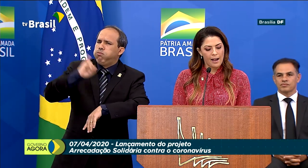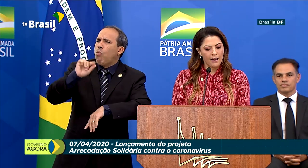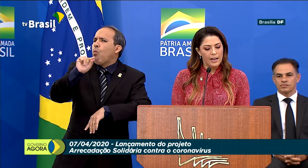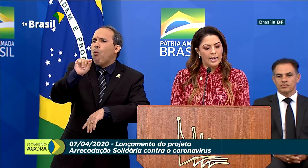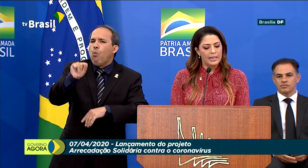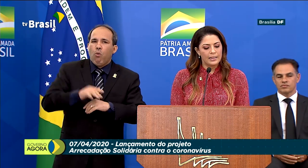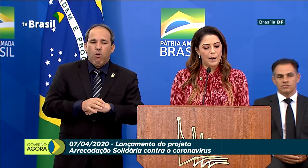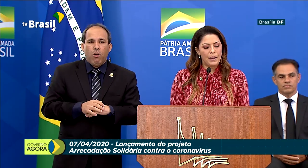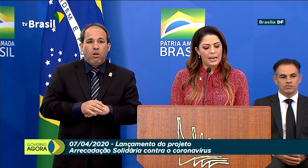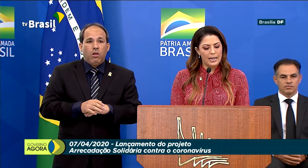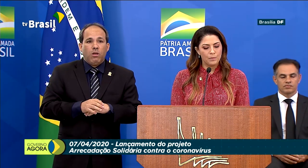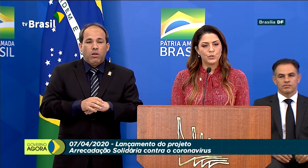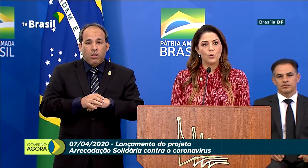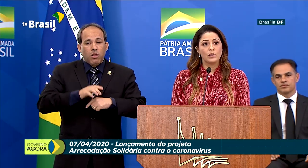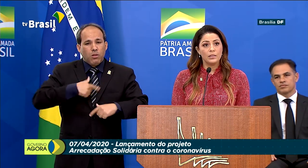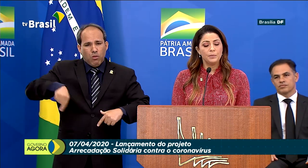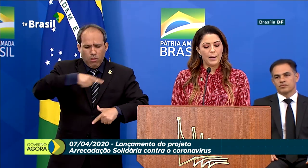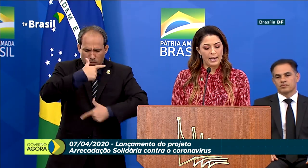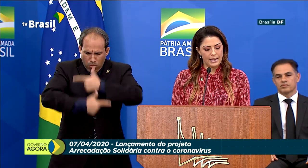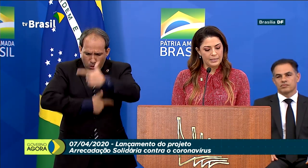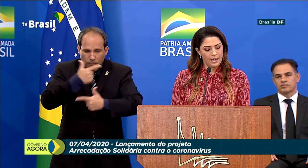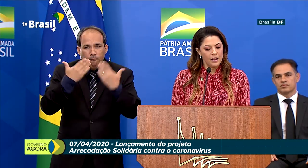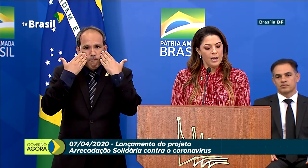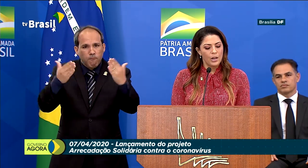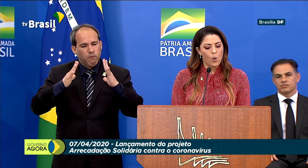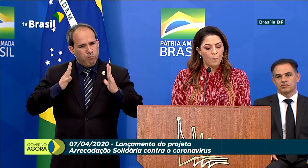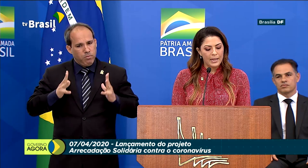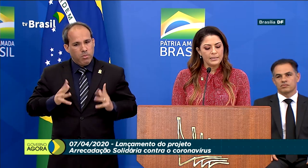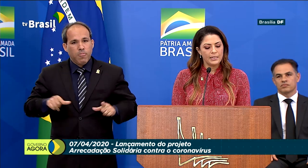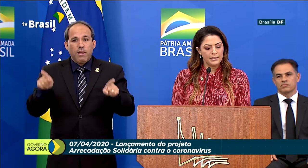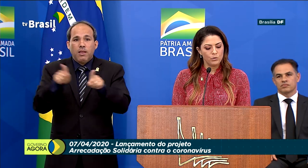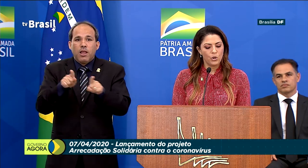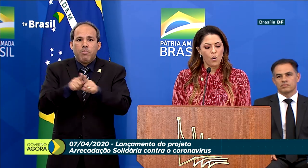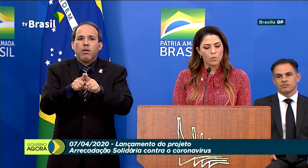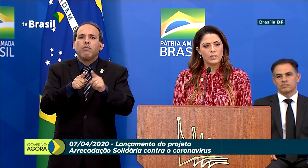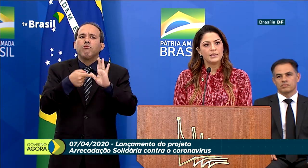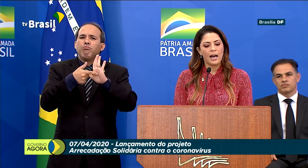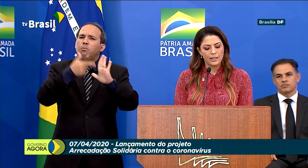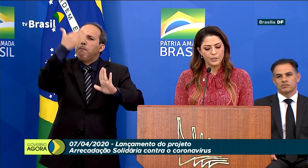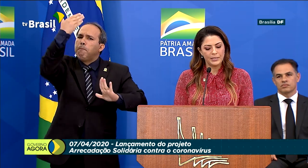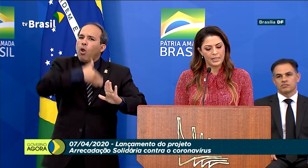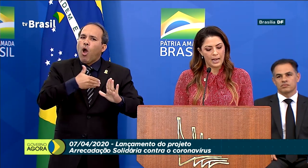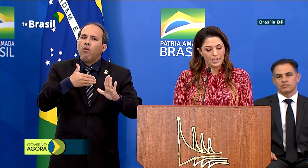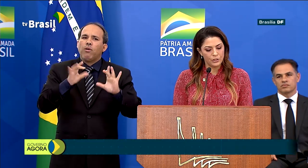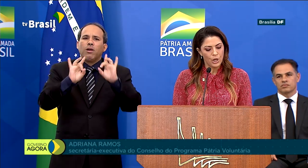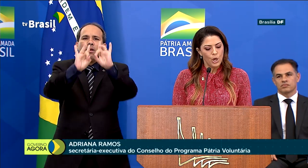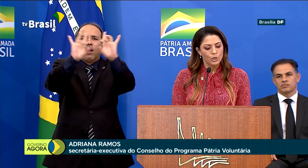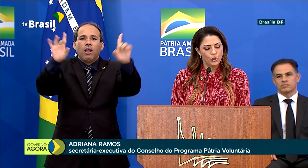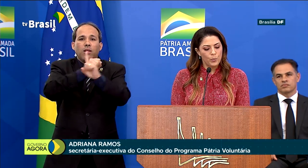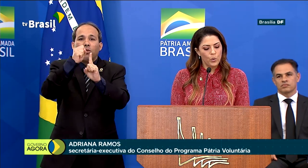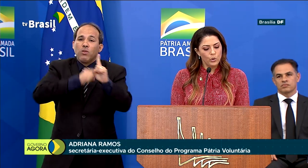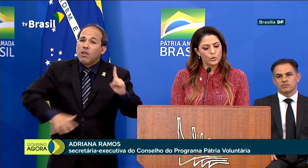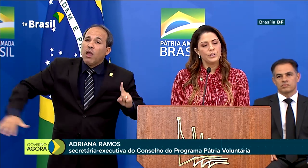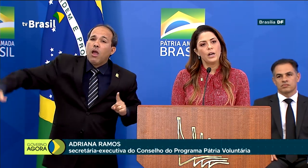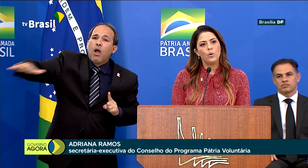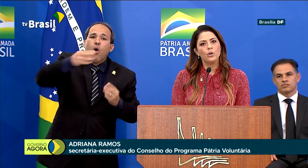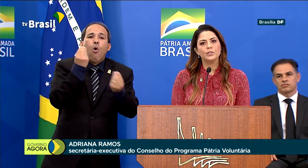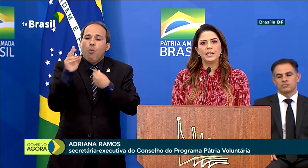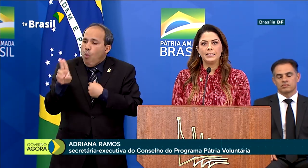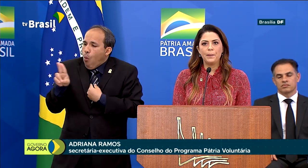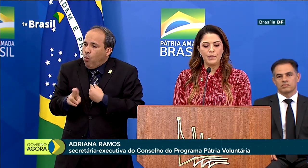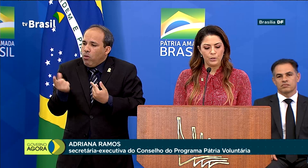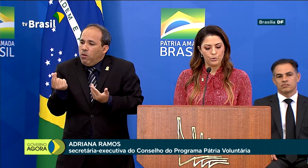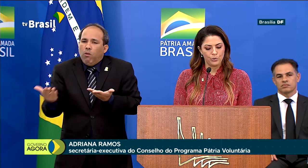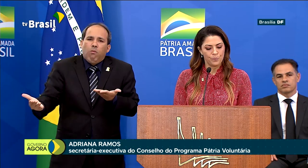destacar que trabalharemos com transparência e com prestação de contas à sociedade sobre o uso dos